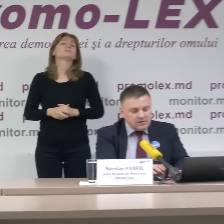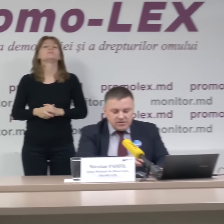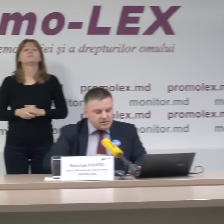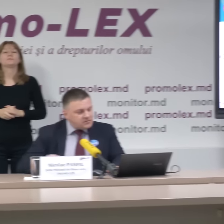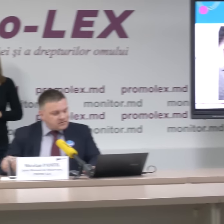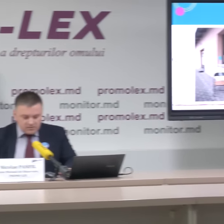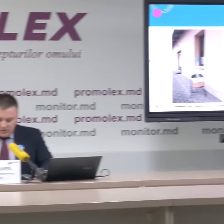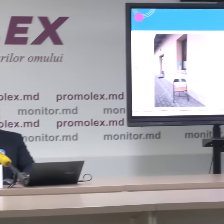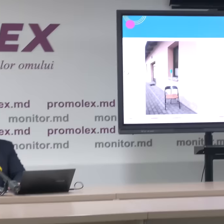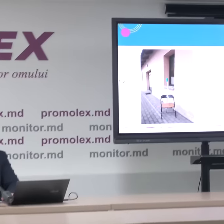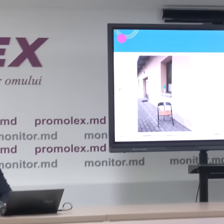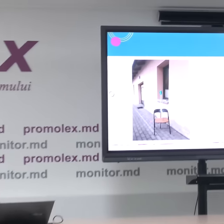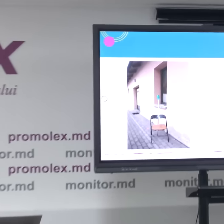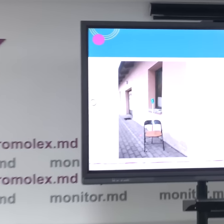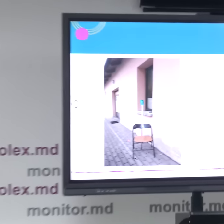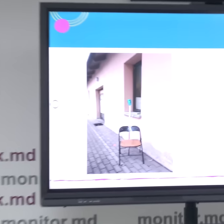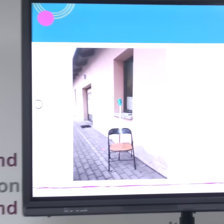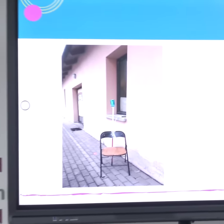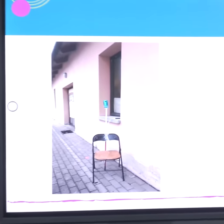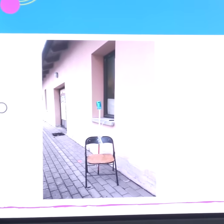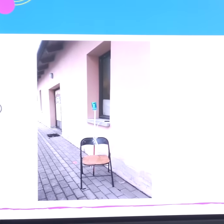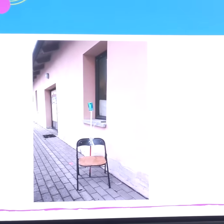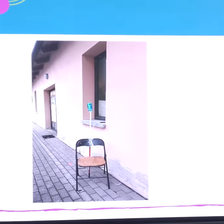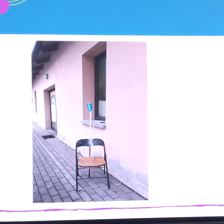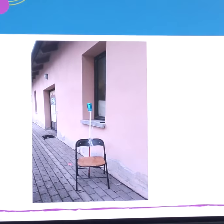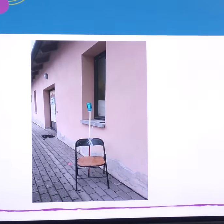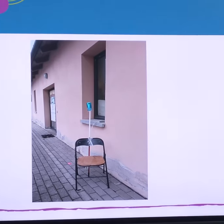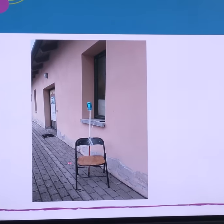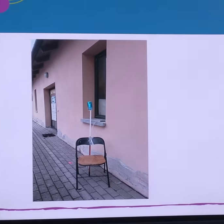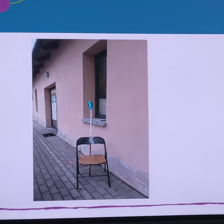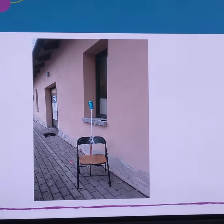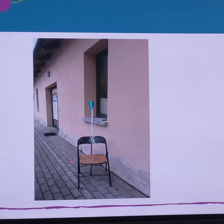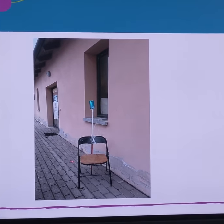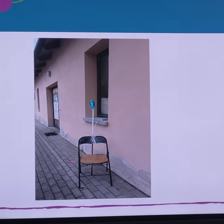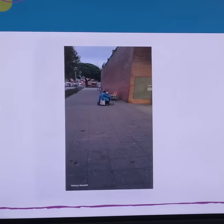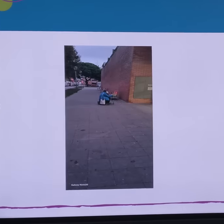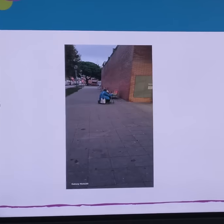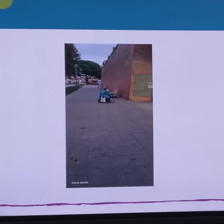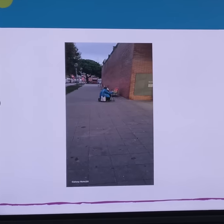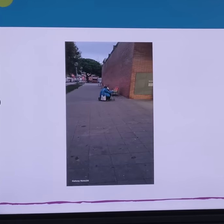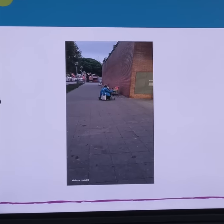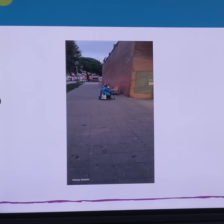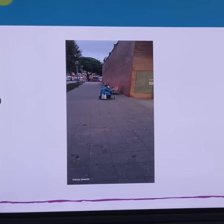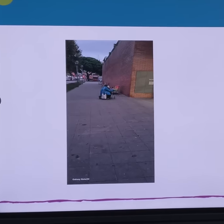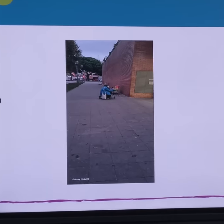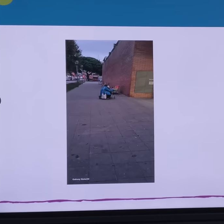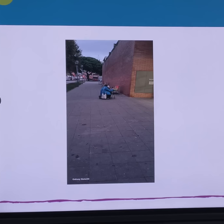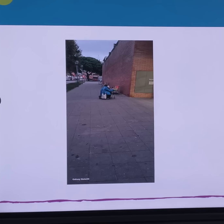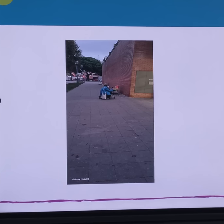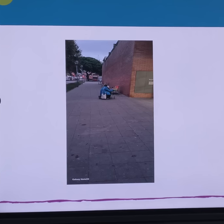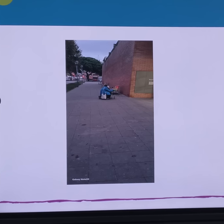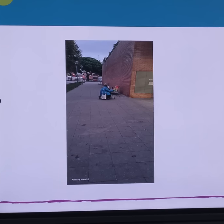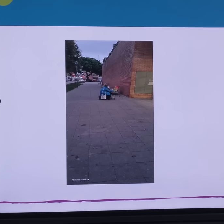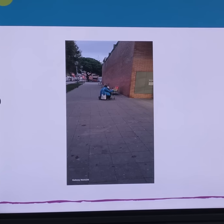Deci noi avem astfel de situații la Bolonia, Republica Italiană, Barcelona, în Spania,